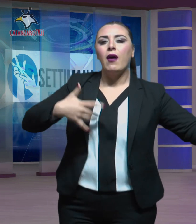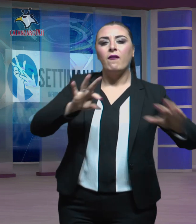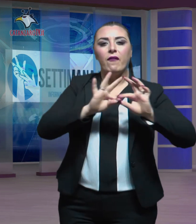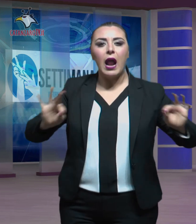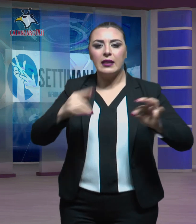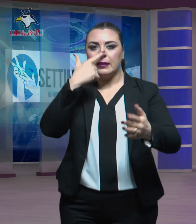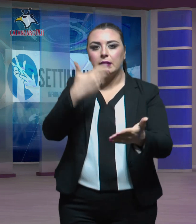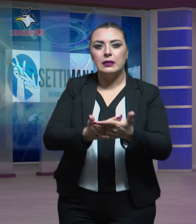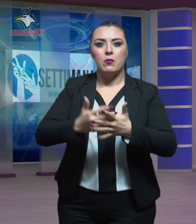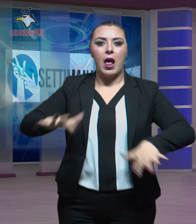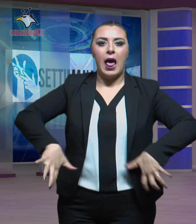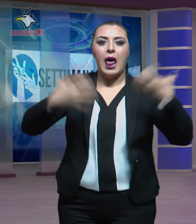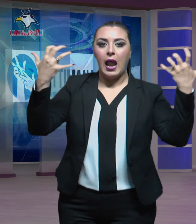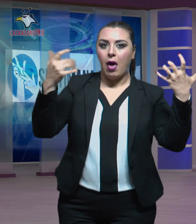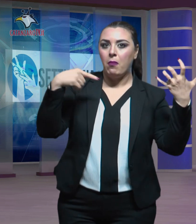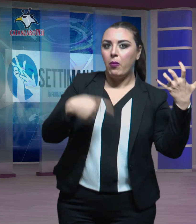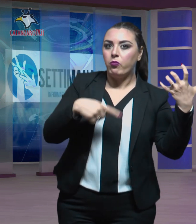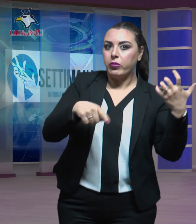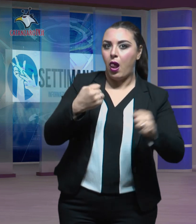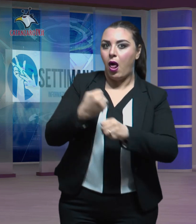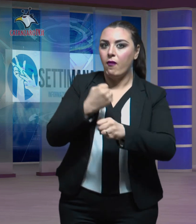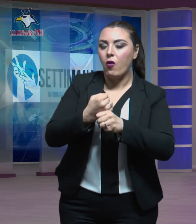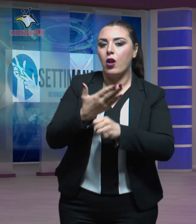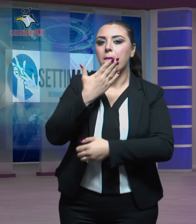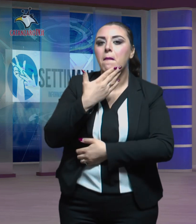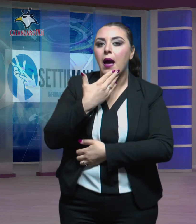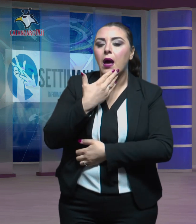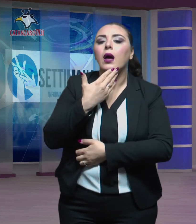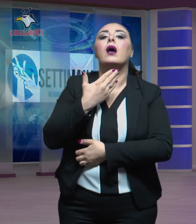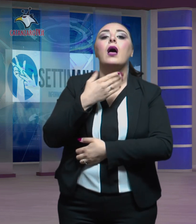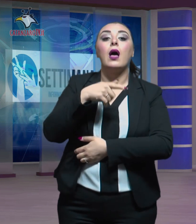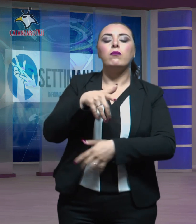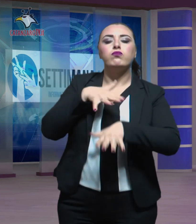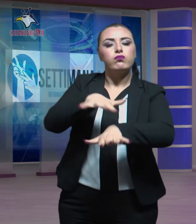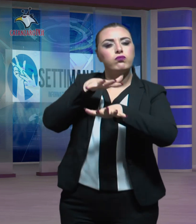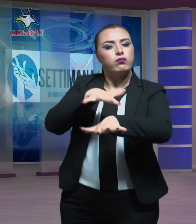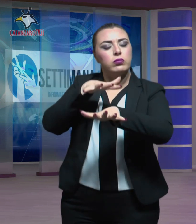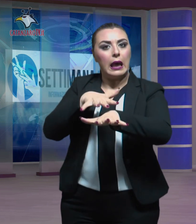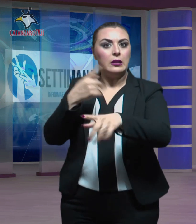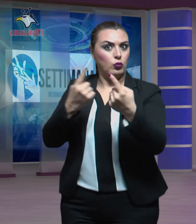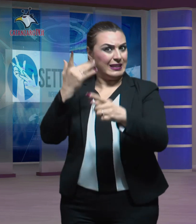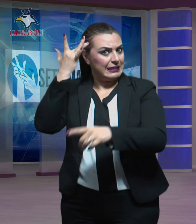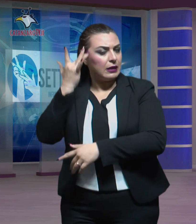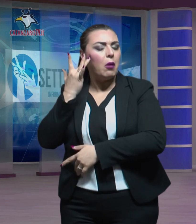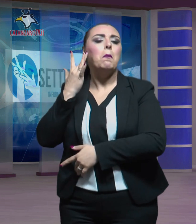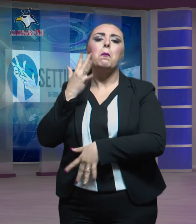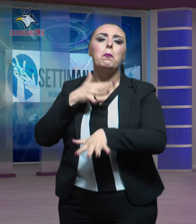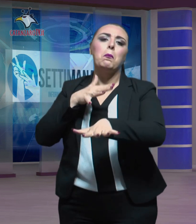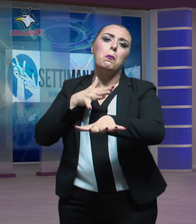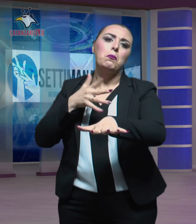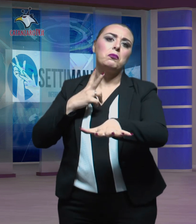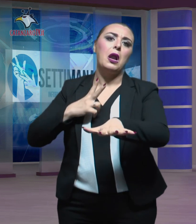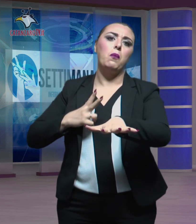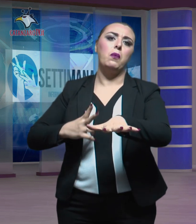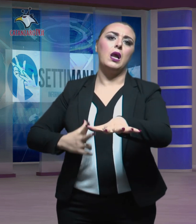malcontento. Il sitina, nonostante la situazione delicata, si è svolto in